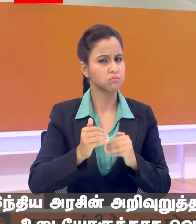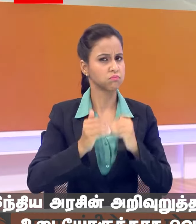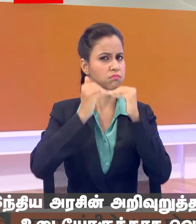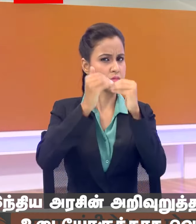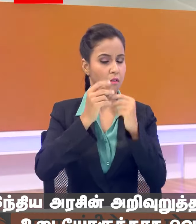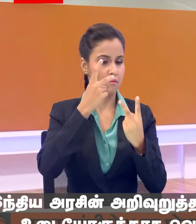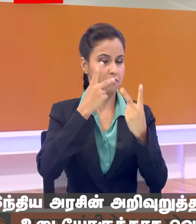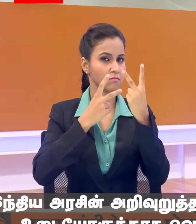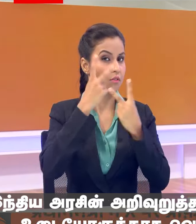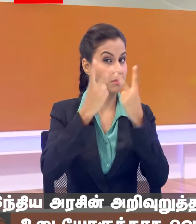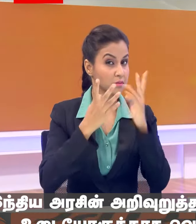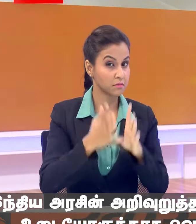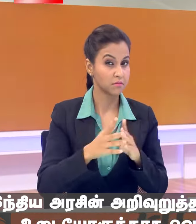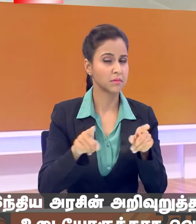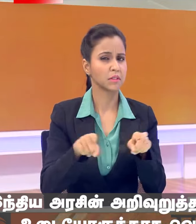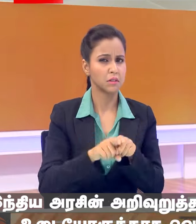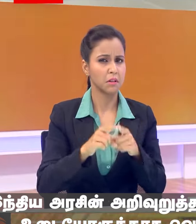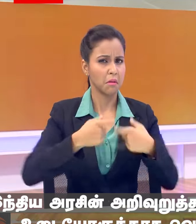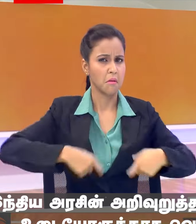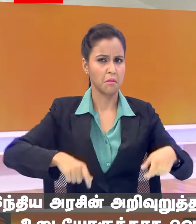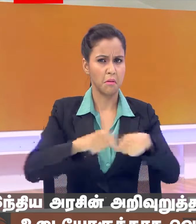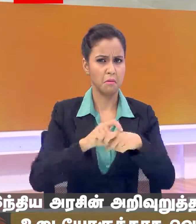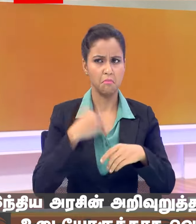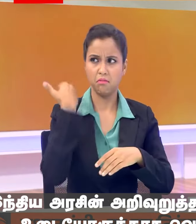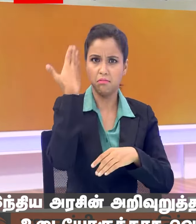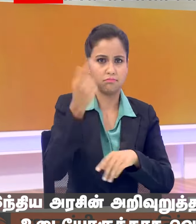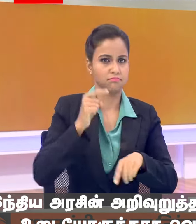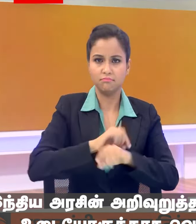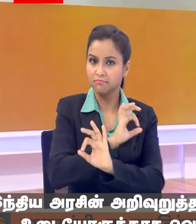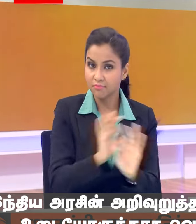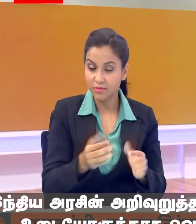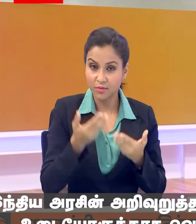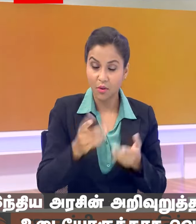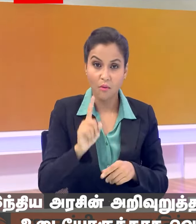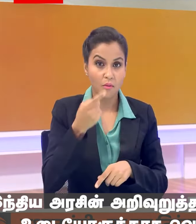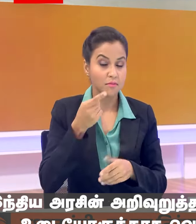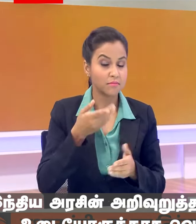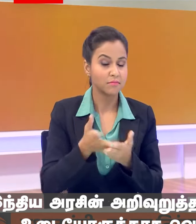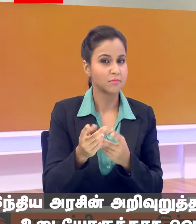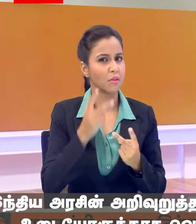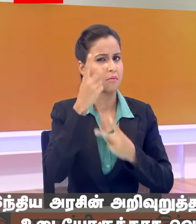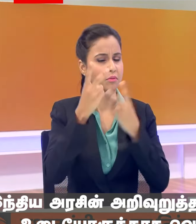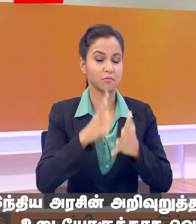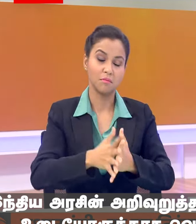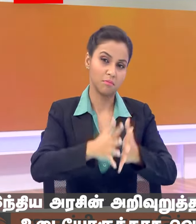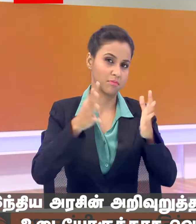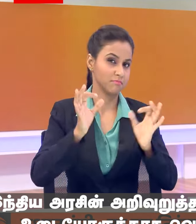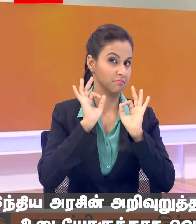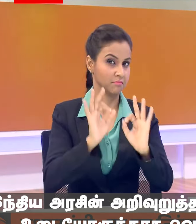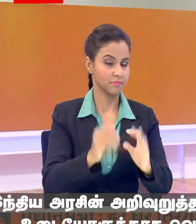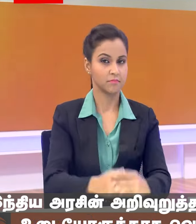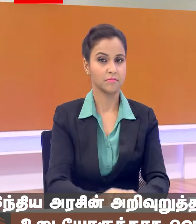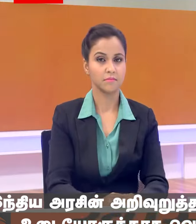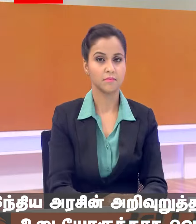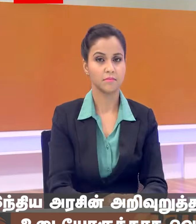इन फैक्ट कैबिनेट रैंके भी कोई मिनिस्टर आज तक यहां आये नहीं है तो एक तरीके से ये विजिट ही बहुत बड़ी आउटकम है इस